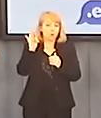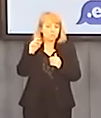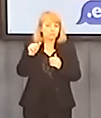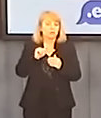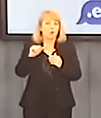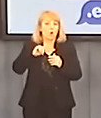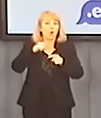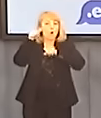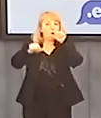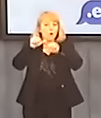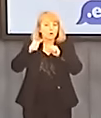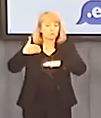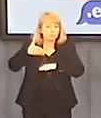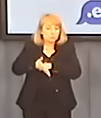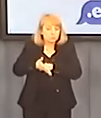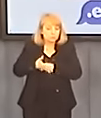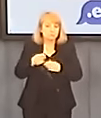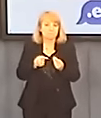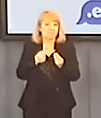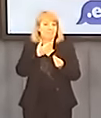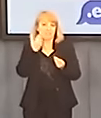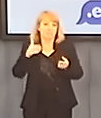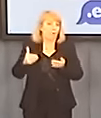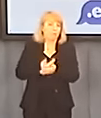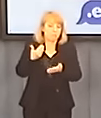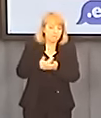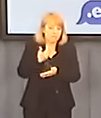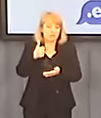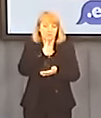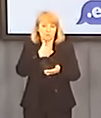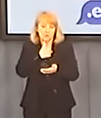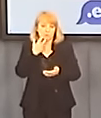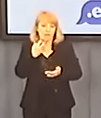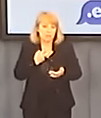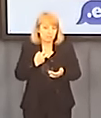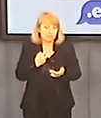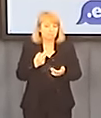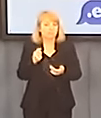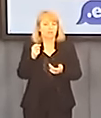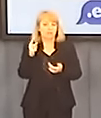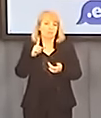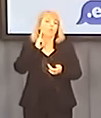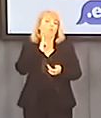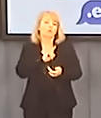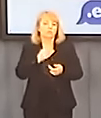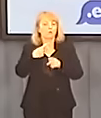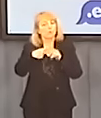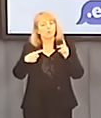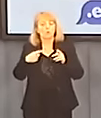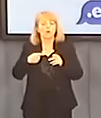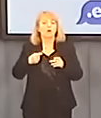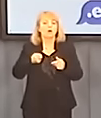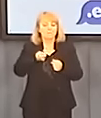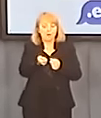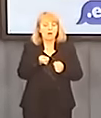energii. Udajemy, że produkujemy zieloną energię poprzez współspalanie jakichś odpadów drewnianych w kotłach węglowych. Zarzynamy